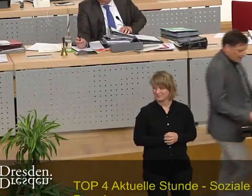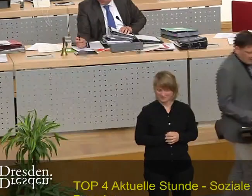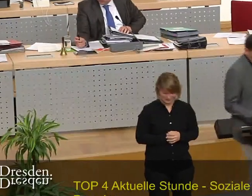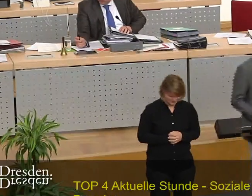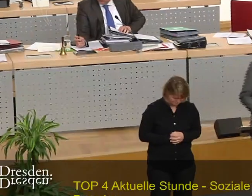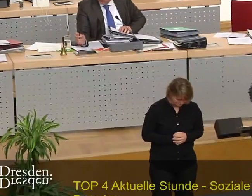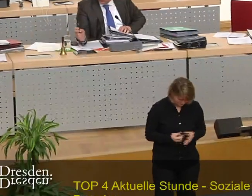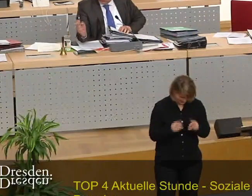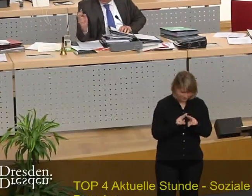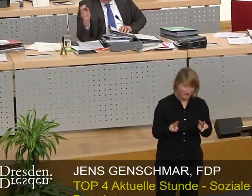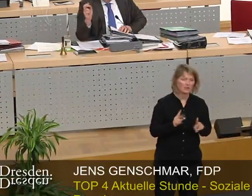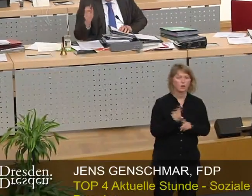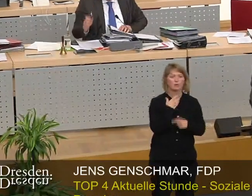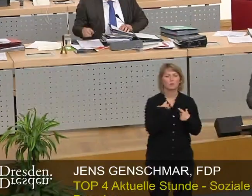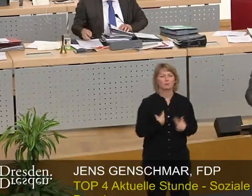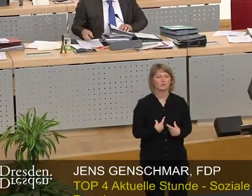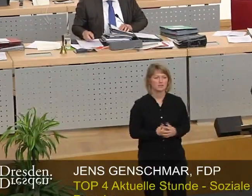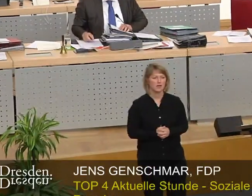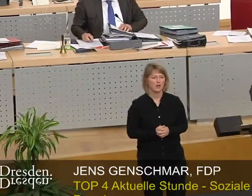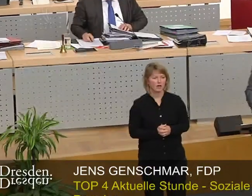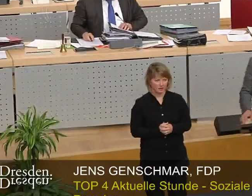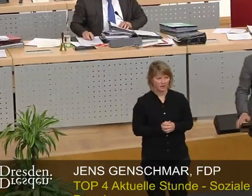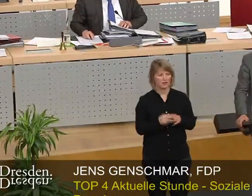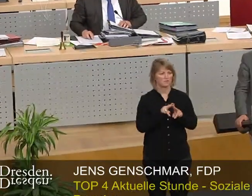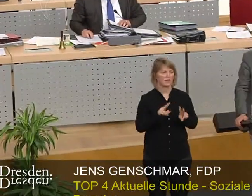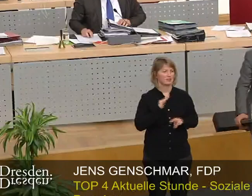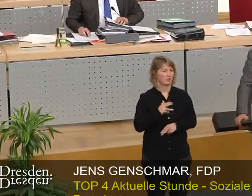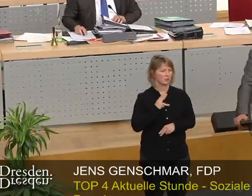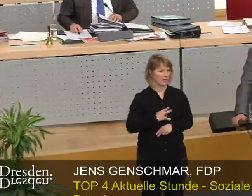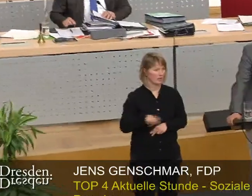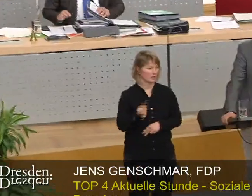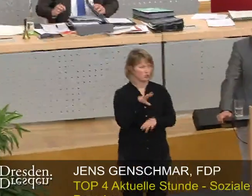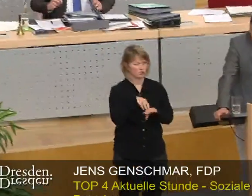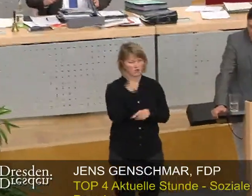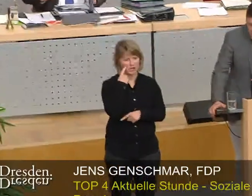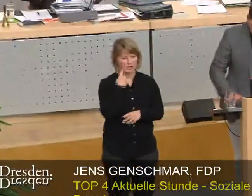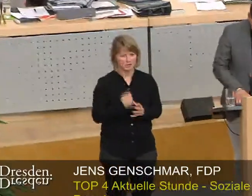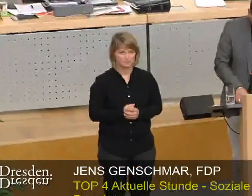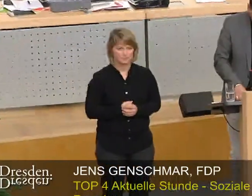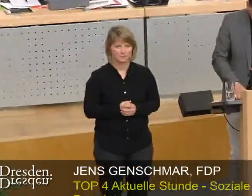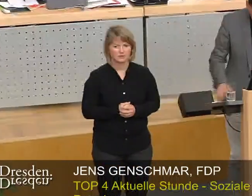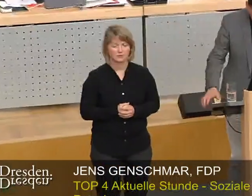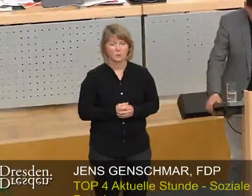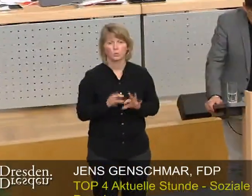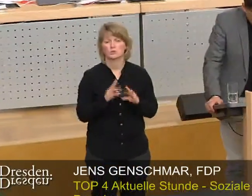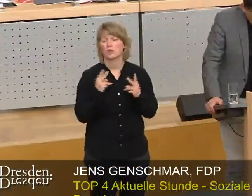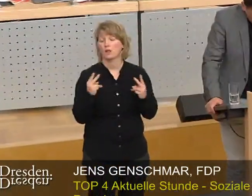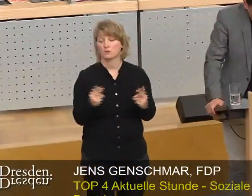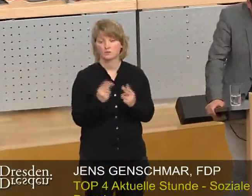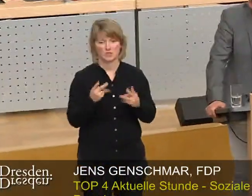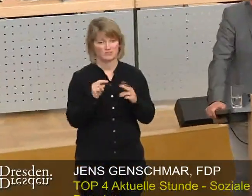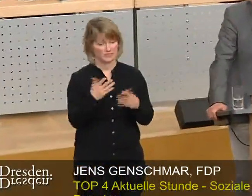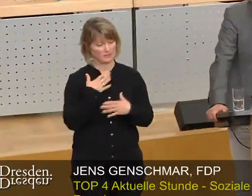Sehr geehrter Herr Oberbürgermeister, sehr geehrte Damen und Herren Stadträte, selbstverständlich ist es wichtig, dass wir als